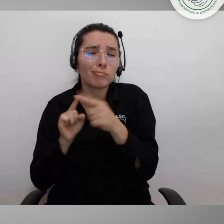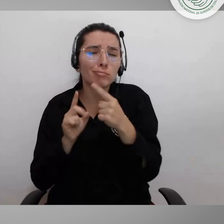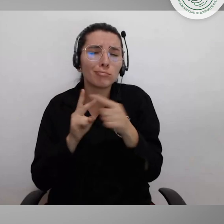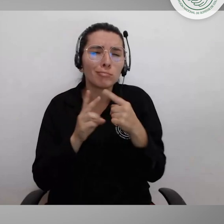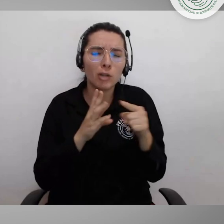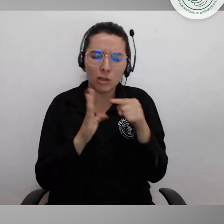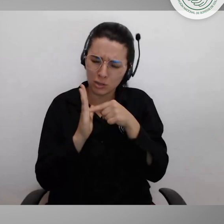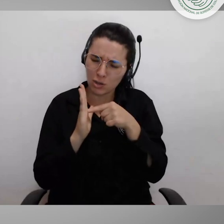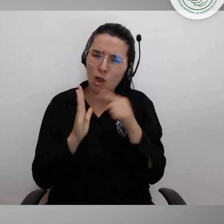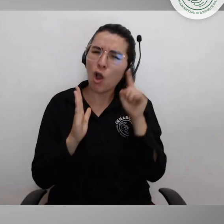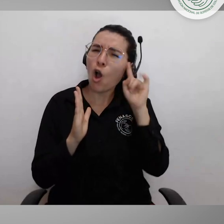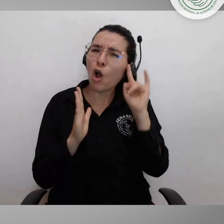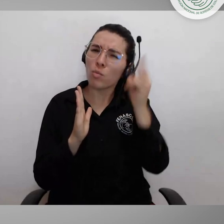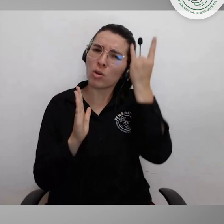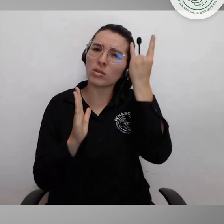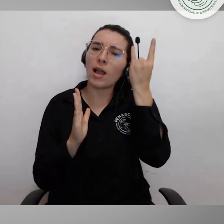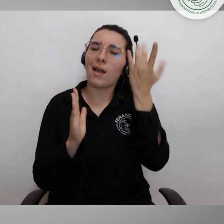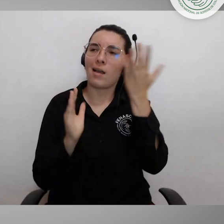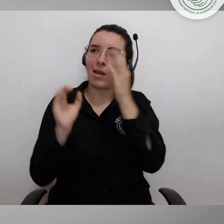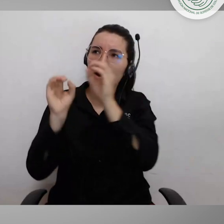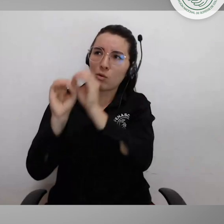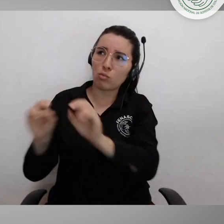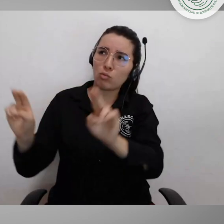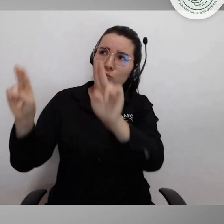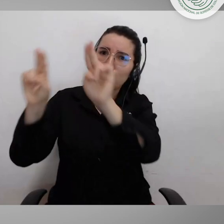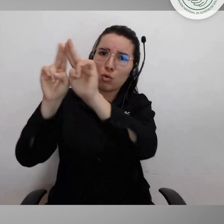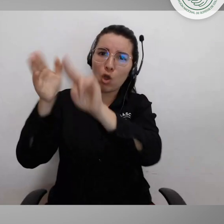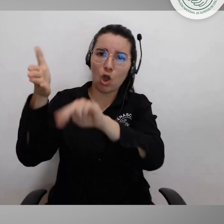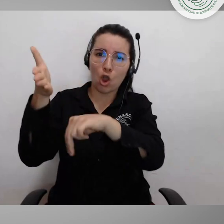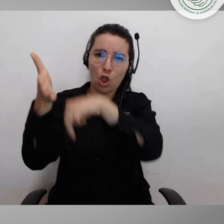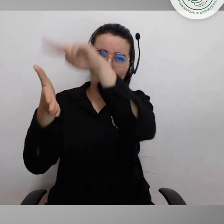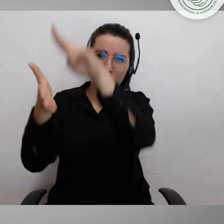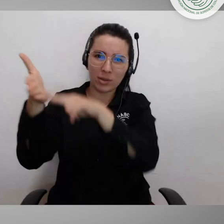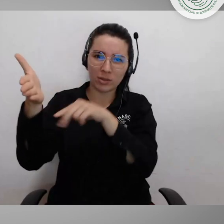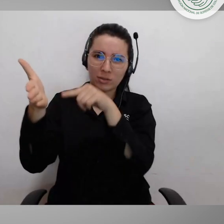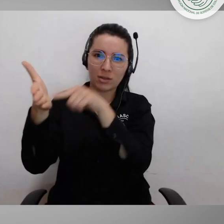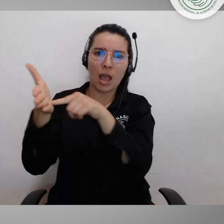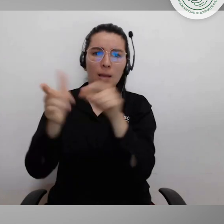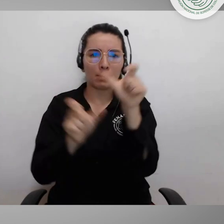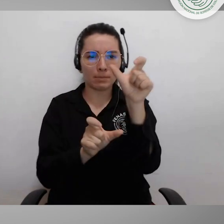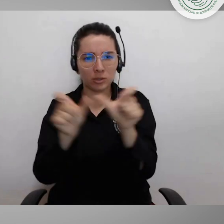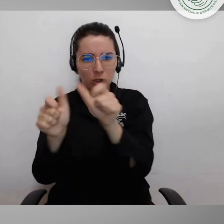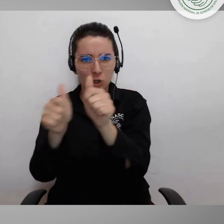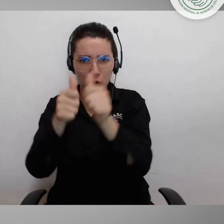leyes en nuestro país a la luz de la Convención